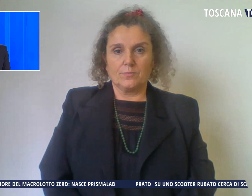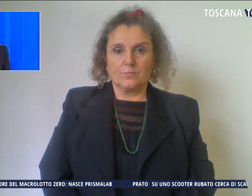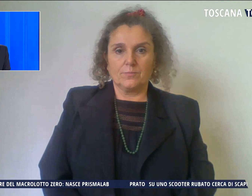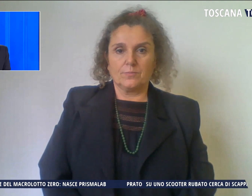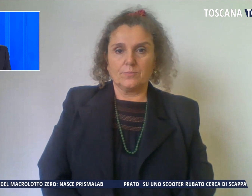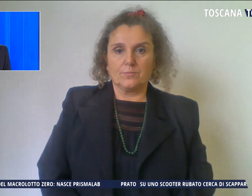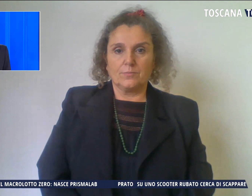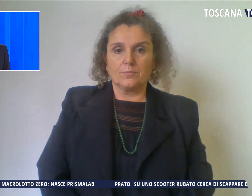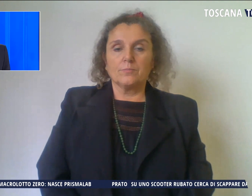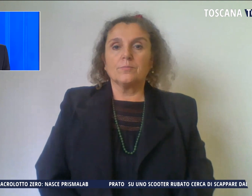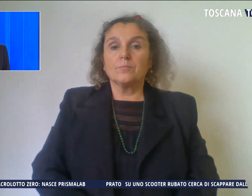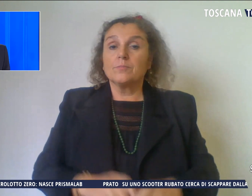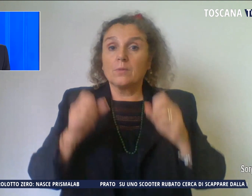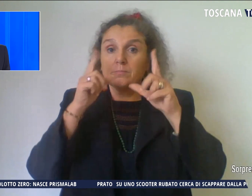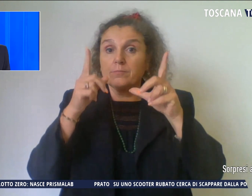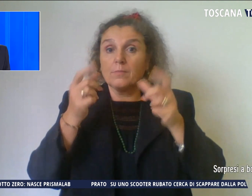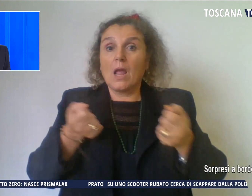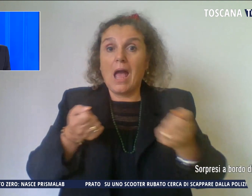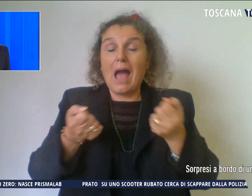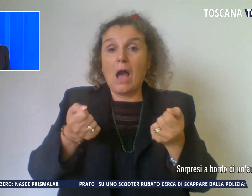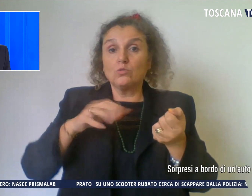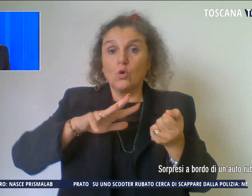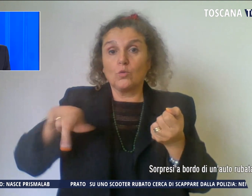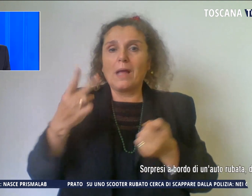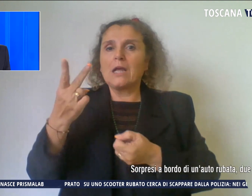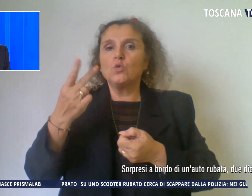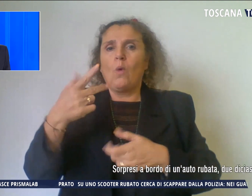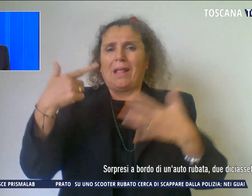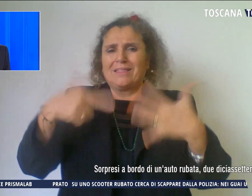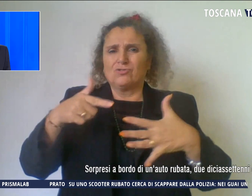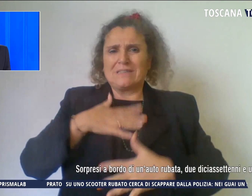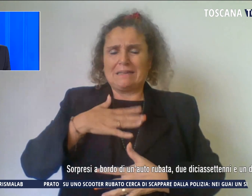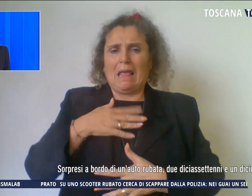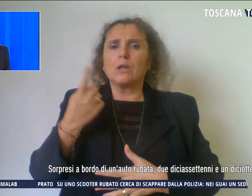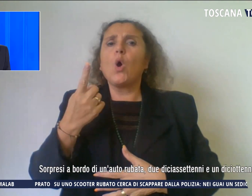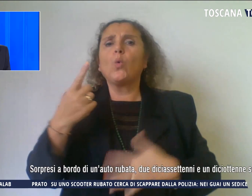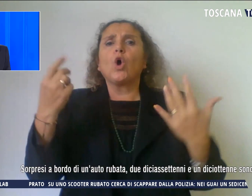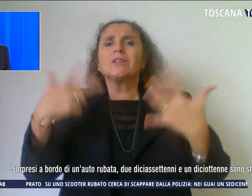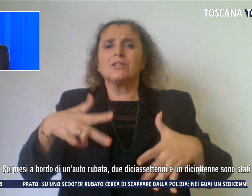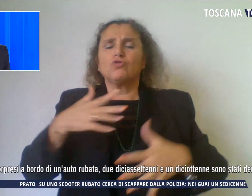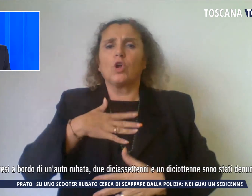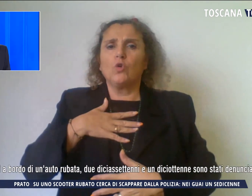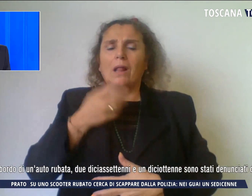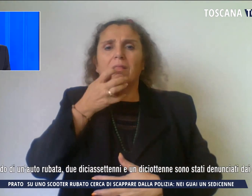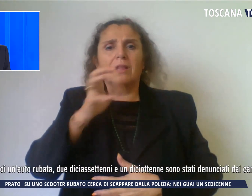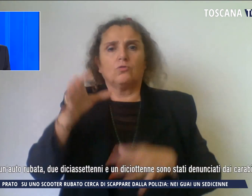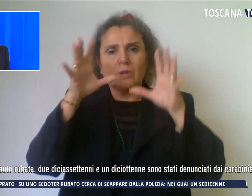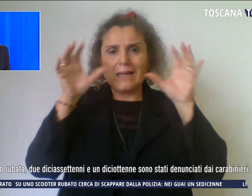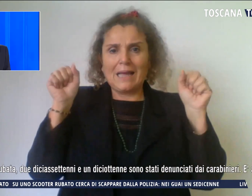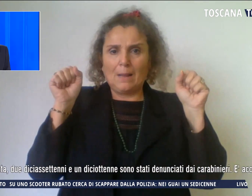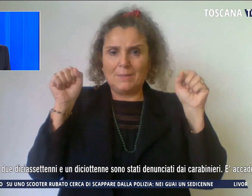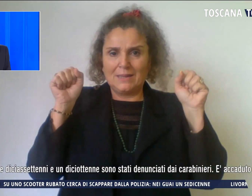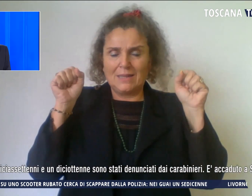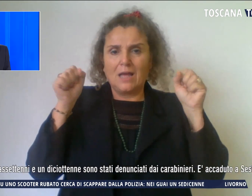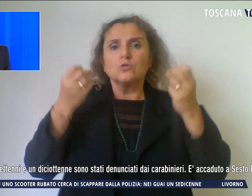Sorpresi a bordo di un'auto rubata due diciassettenni e un diciottenne sono stati denunciati dai carabinieri. È accaduto a Sesto